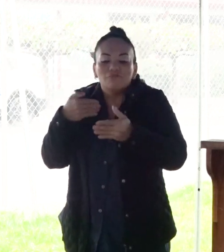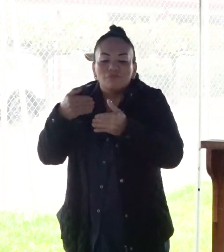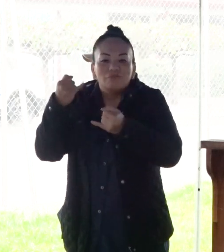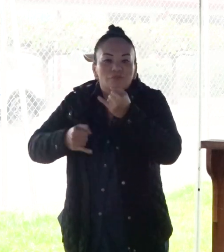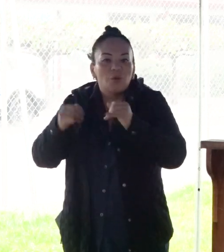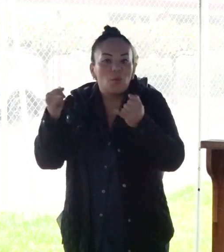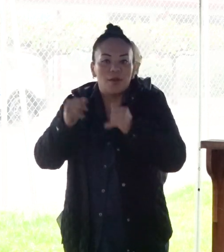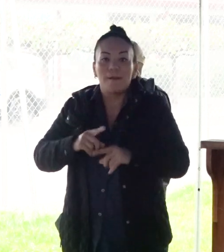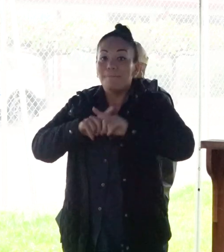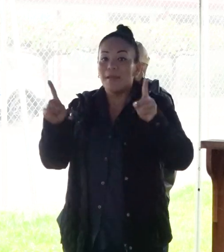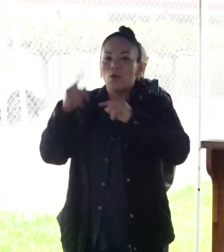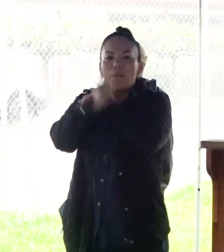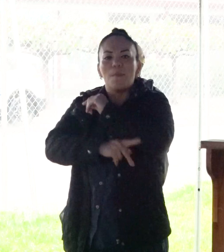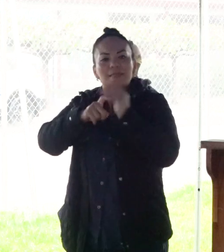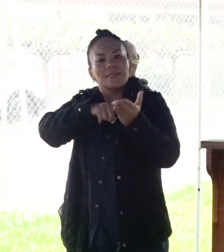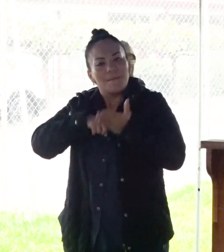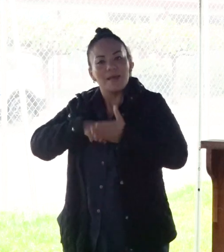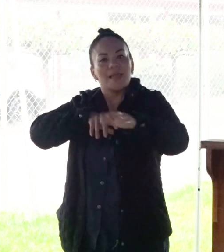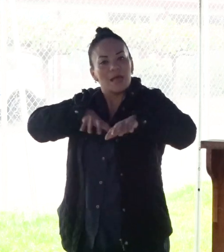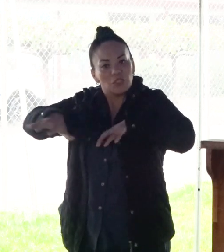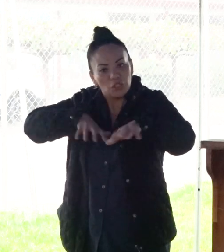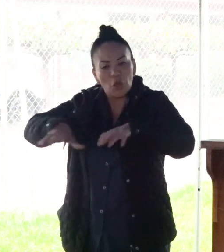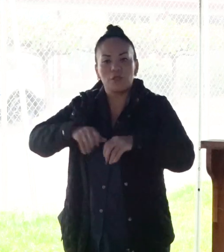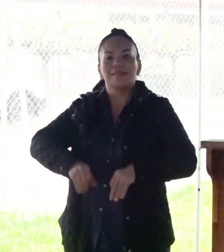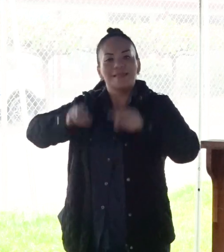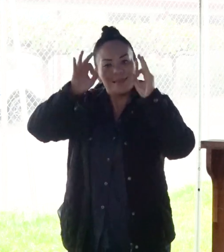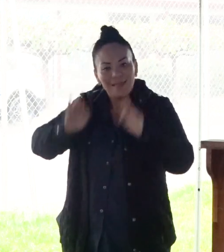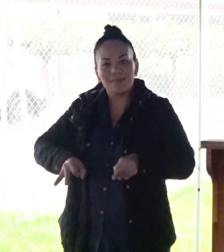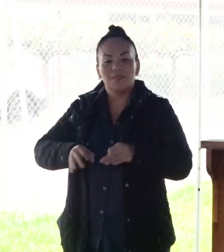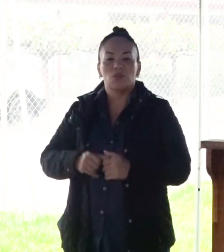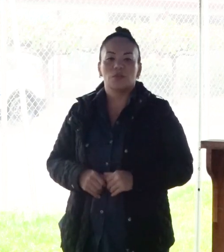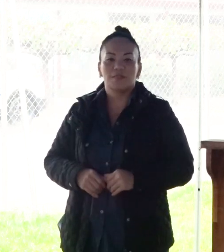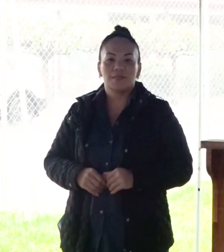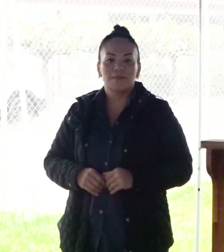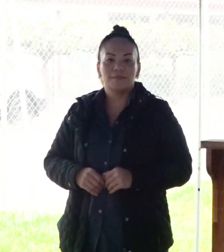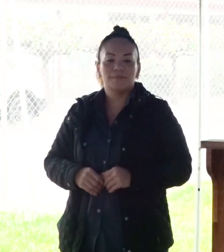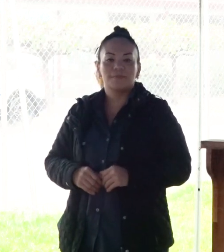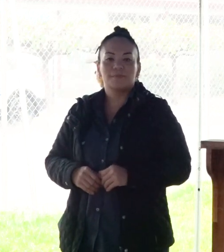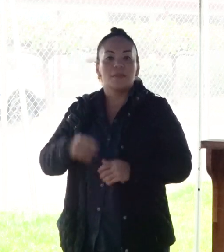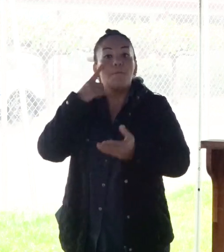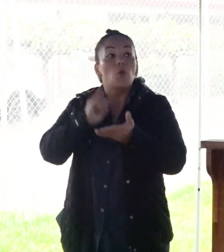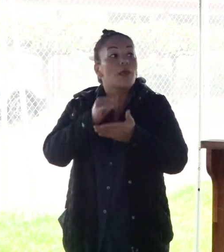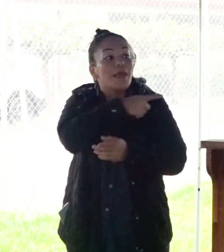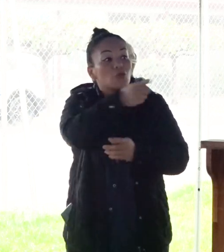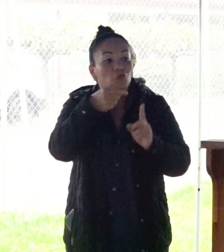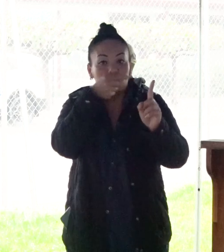el país demanda acción, decisiones por ellos.